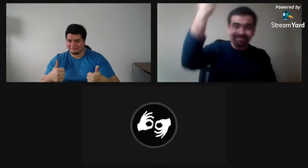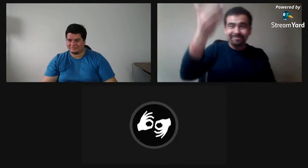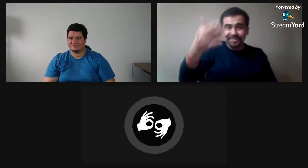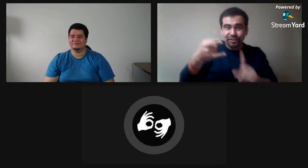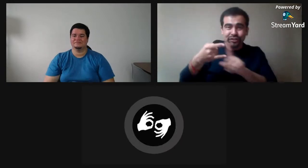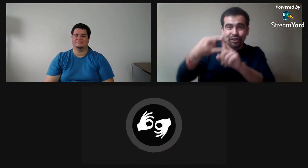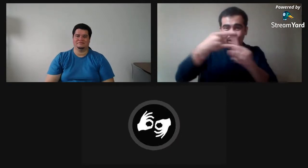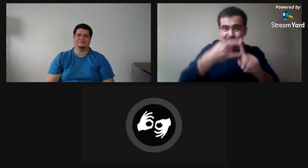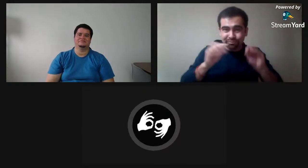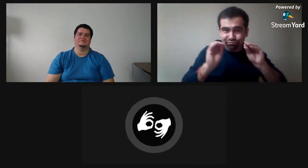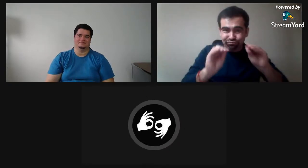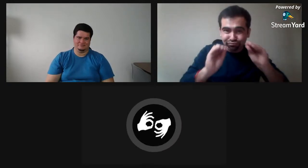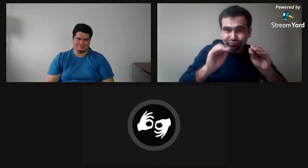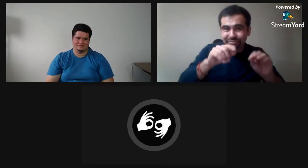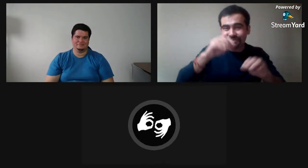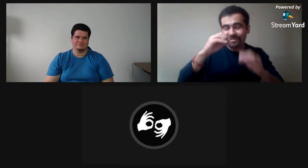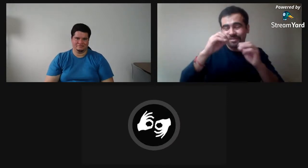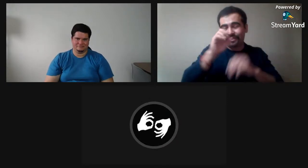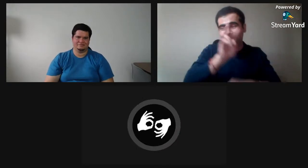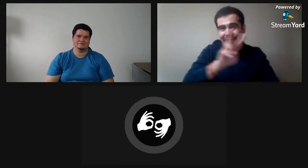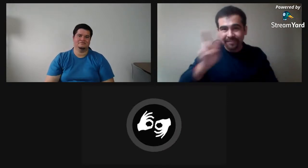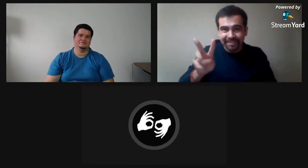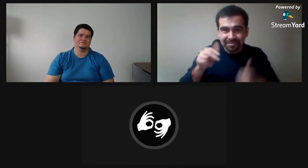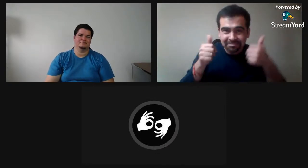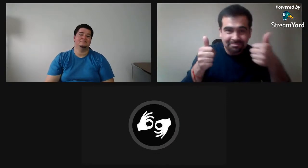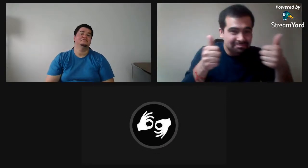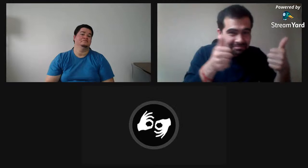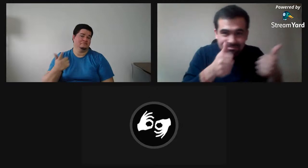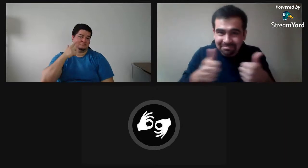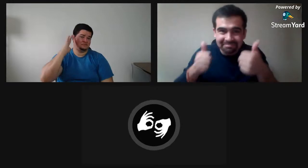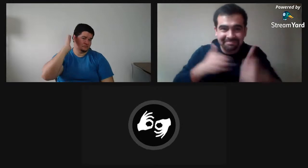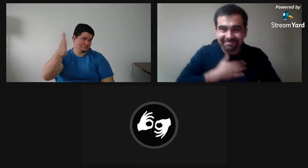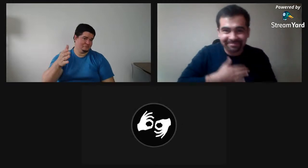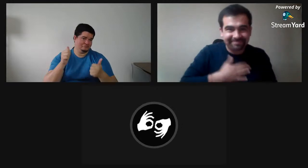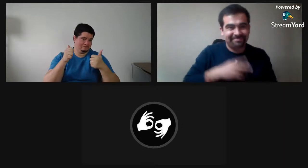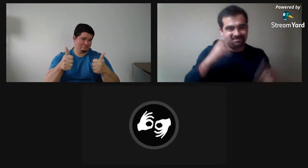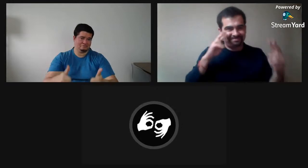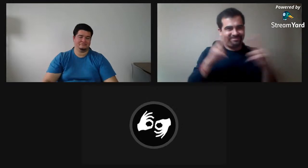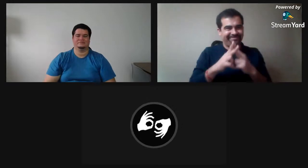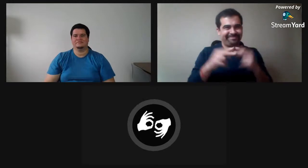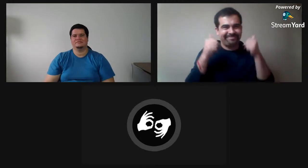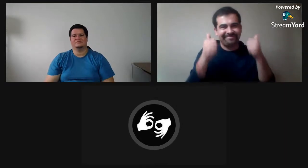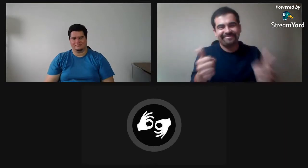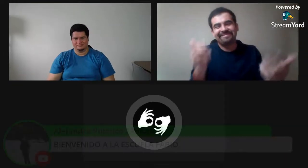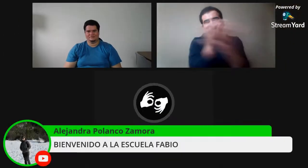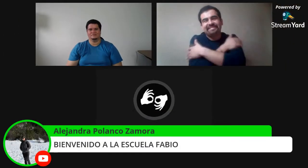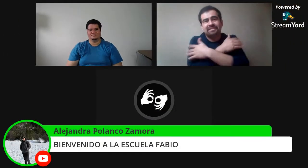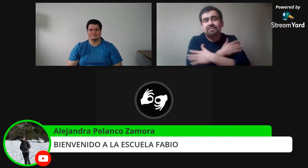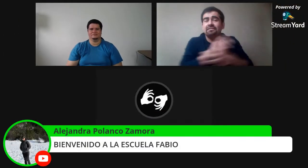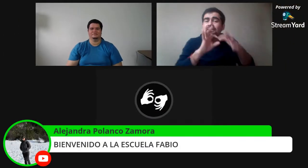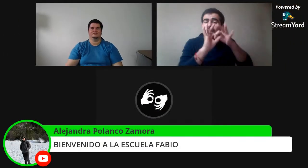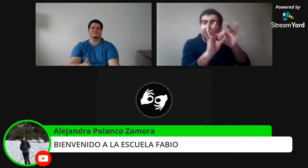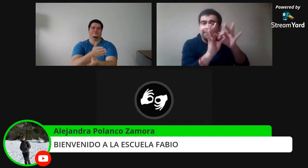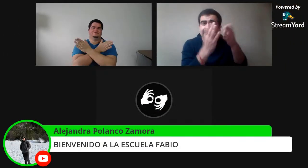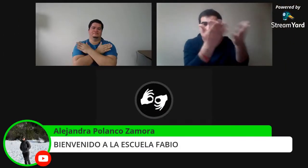Patricio dice, ojalá, bueno, ojalá que hayan disfrutado, nos vemos para una nueva experiencia, a lo mejor, de vernáculo visual, si ustedes quieren.